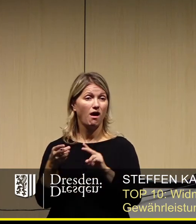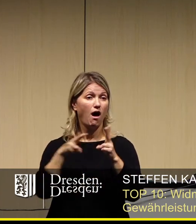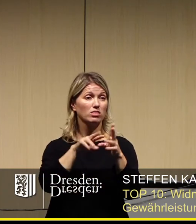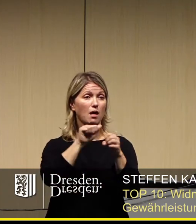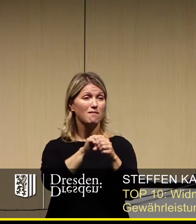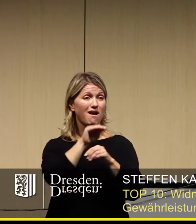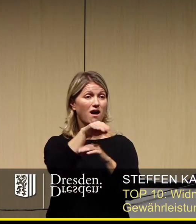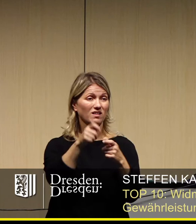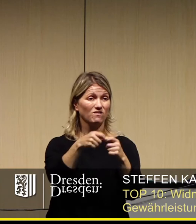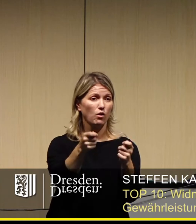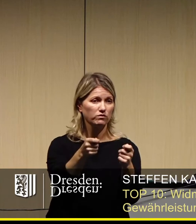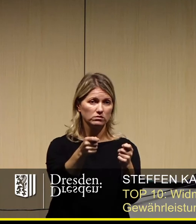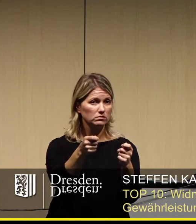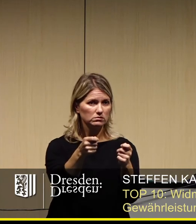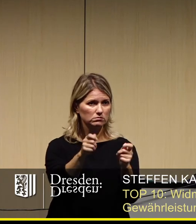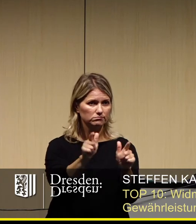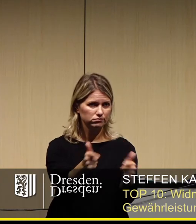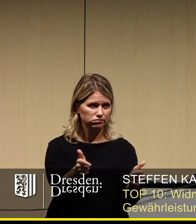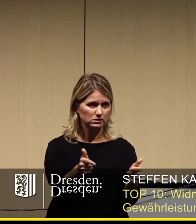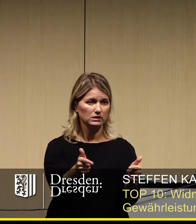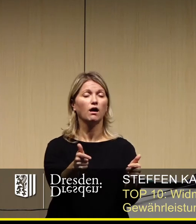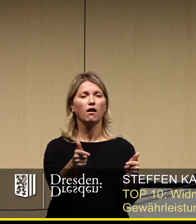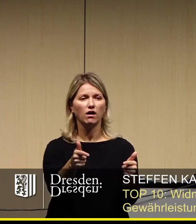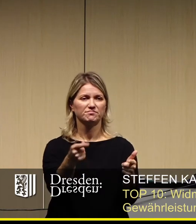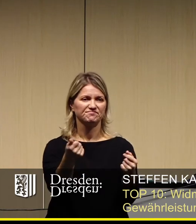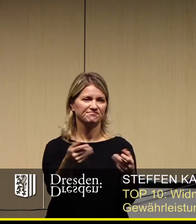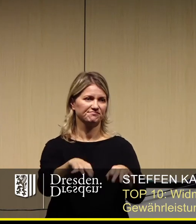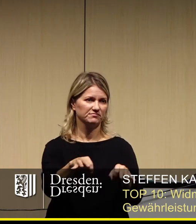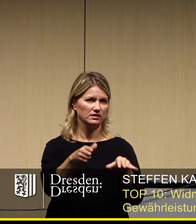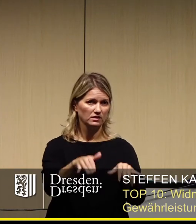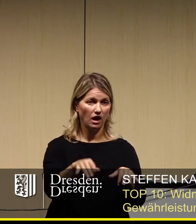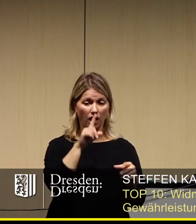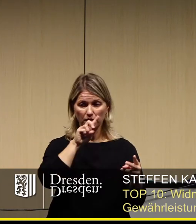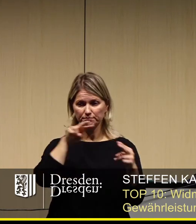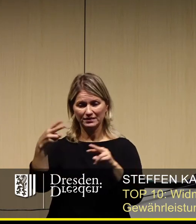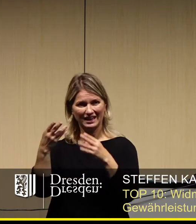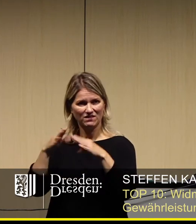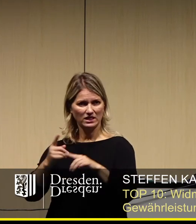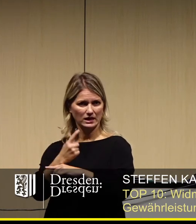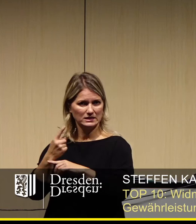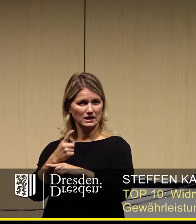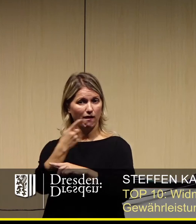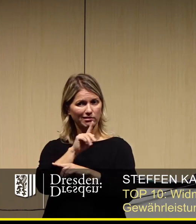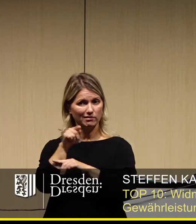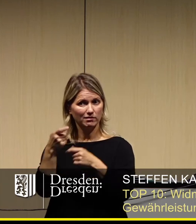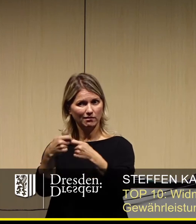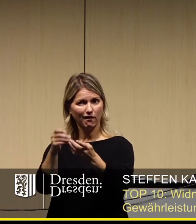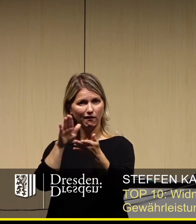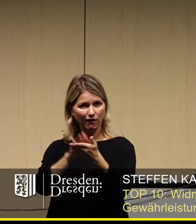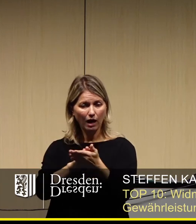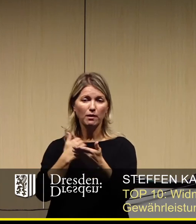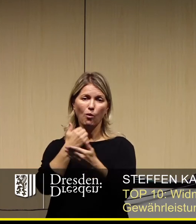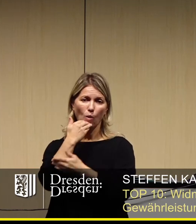sind. Und wenn wir ihnen hier die Möglichkeit geben können, in der Weihnachtszeit noch Umsätze zu tätigen, für dann auch hoffentlich viele